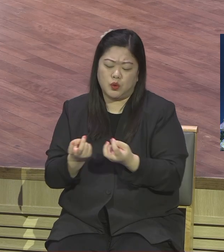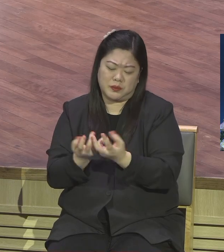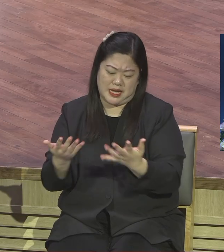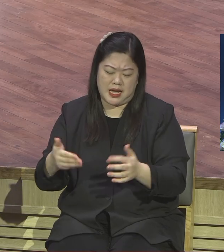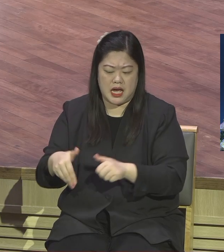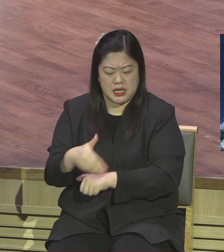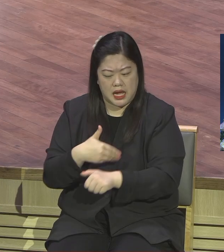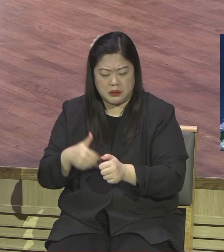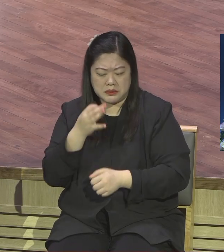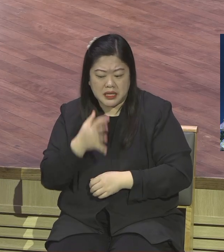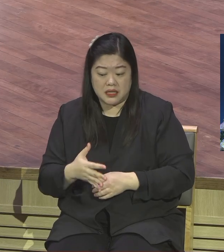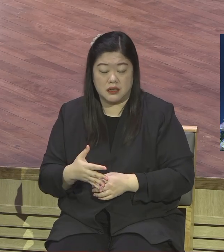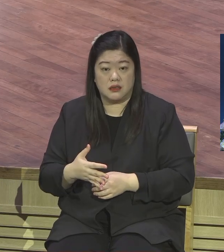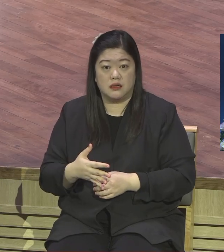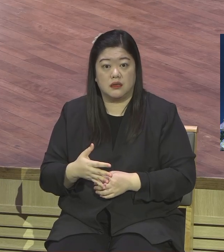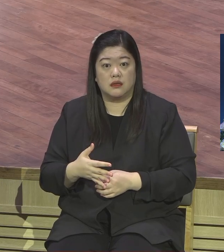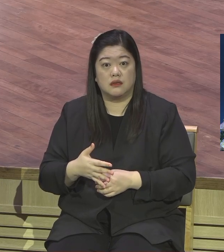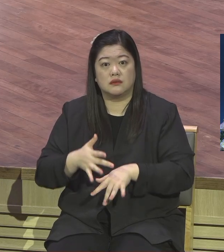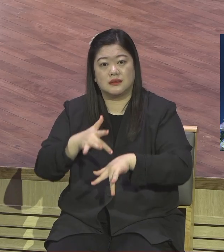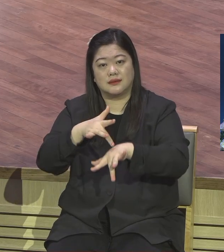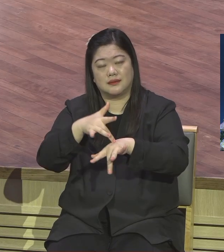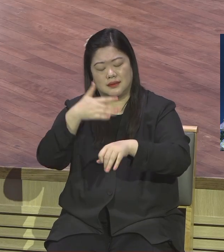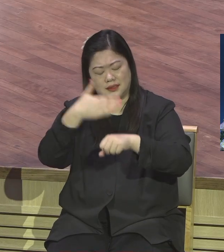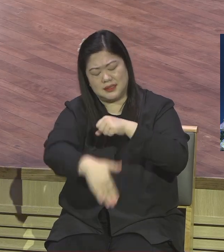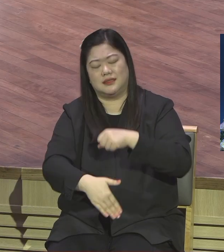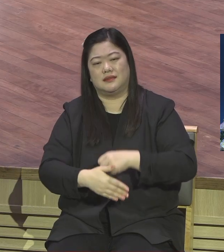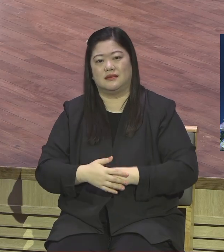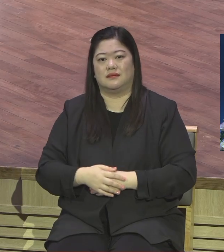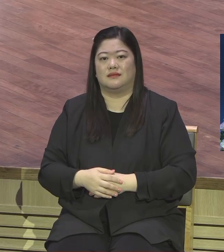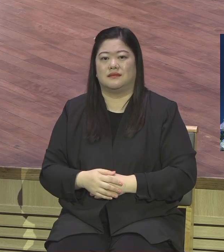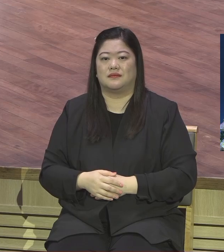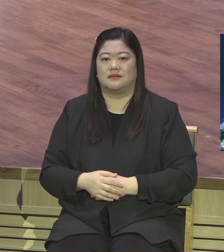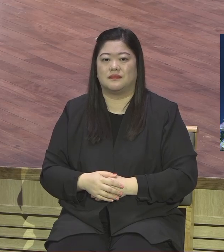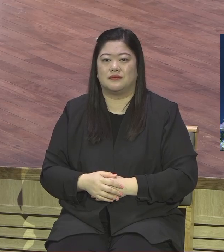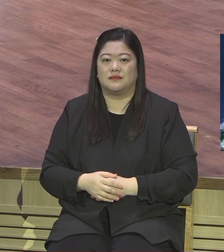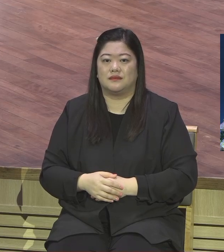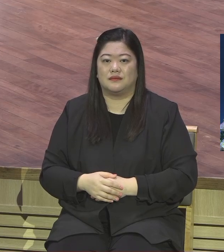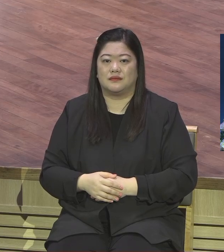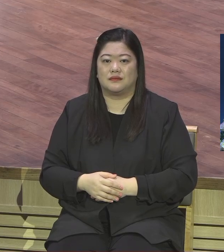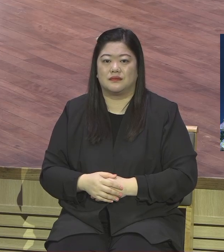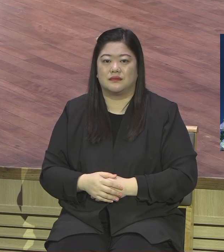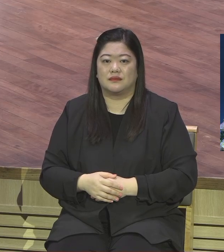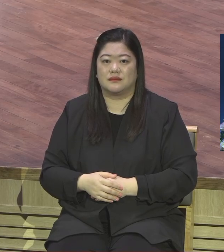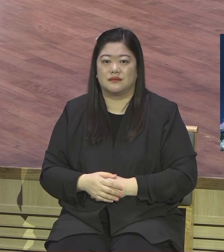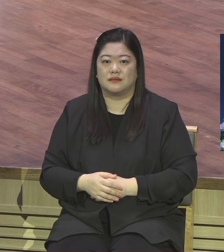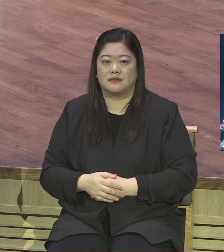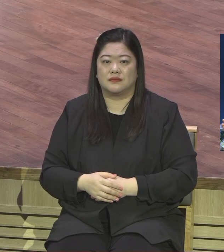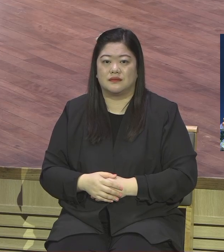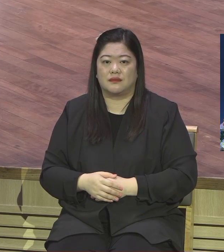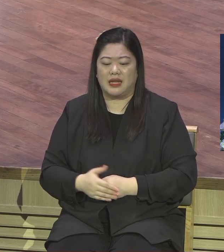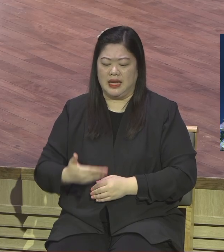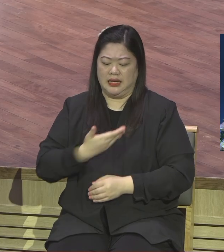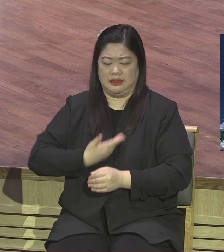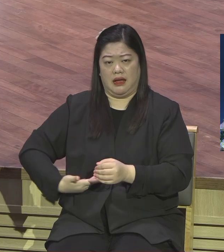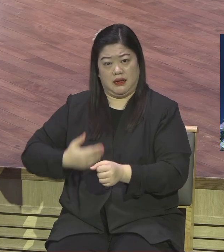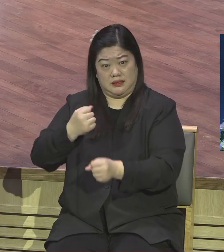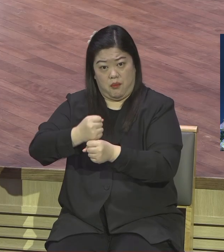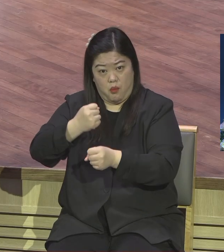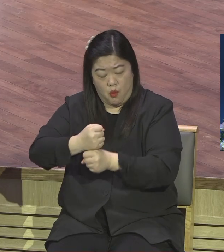성교사들이 실제적으로 이게 제자삼는 사역을 재생산하는 사역을 이런 시스템도